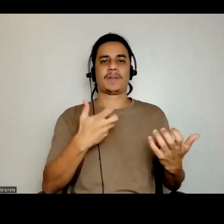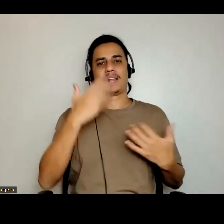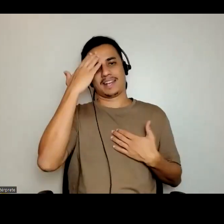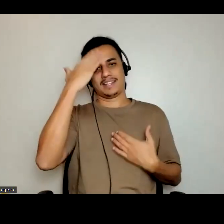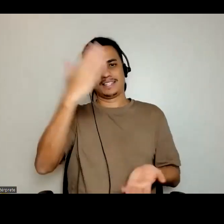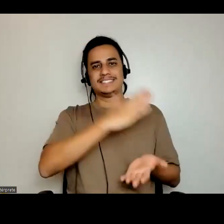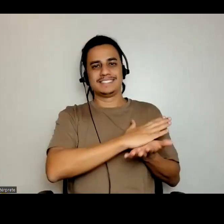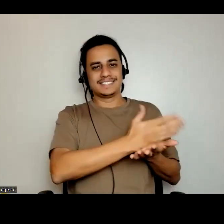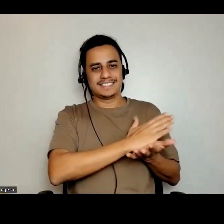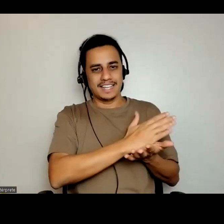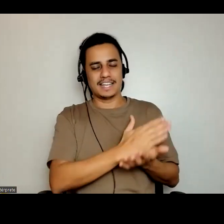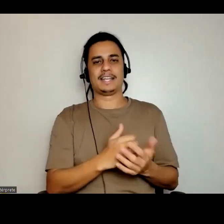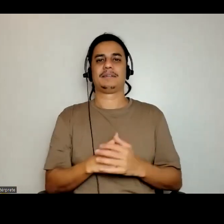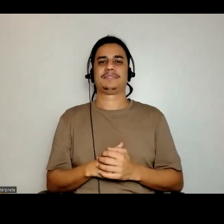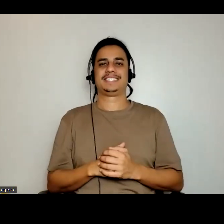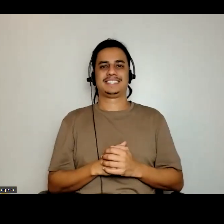intérpretes,